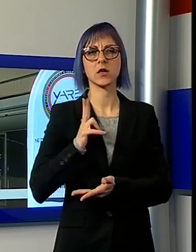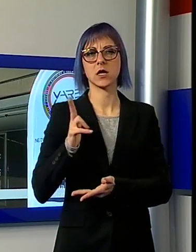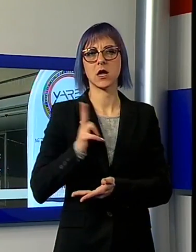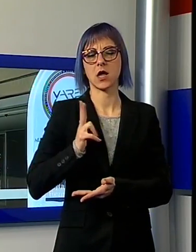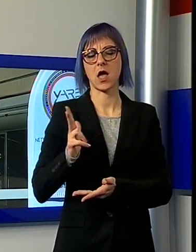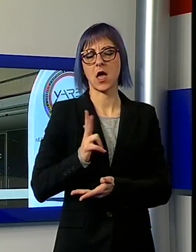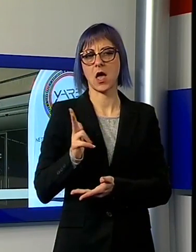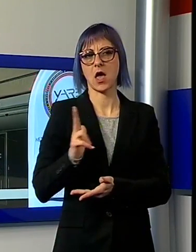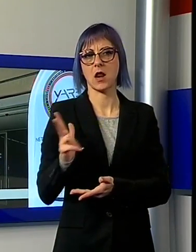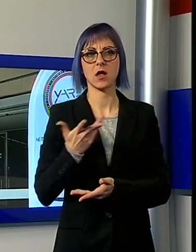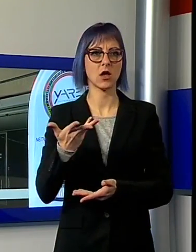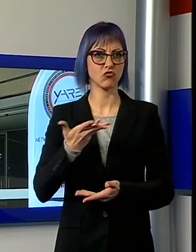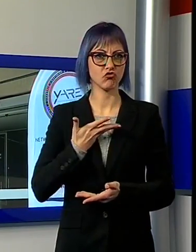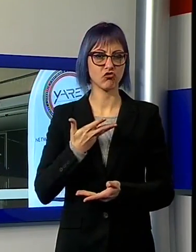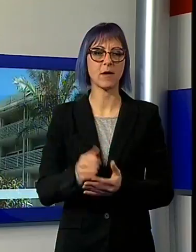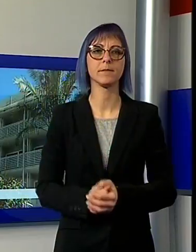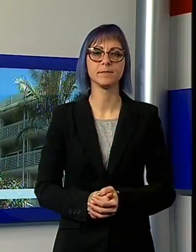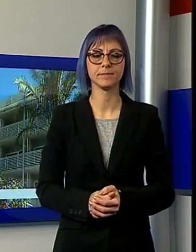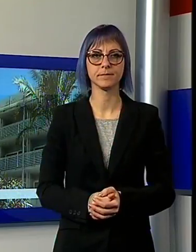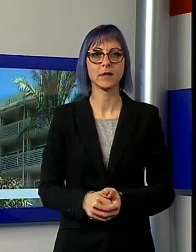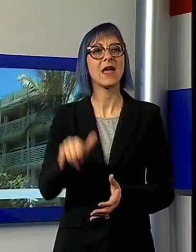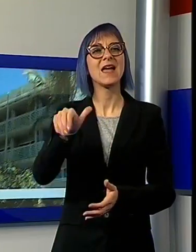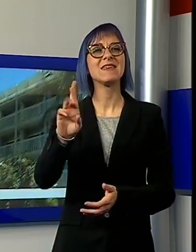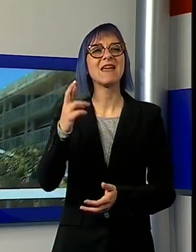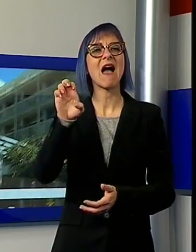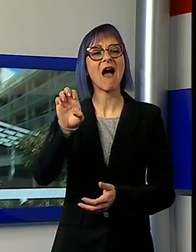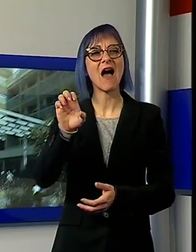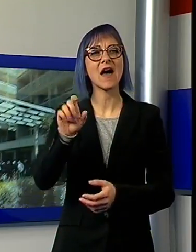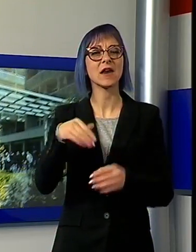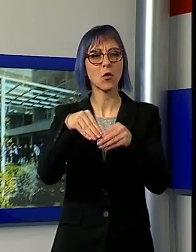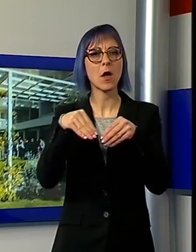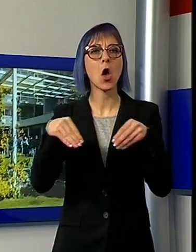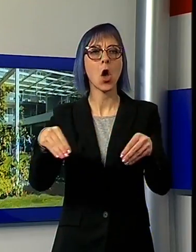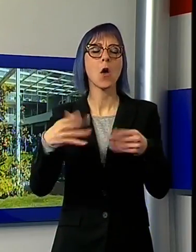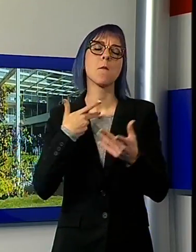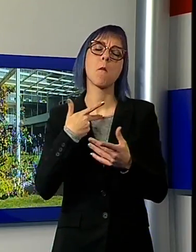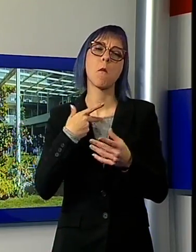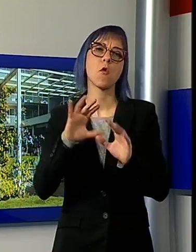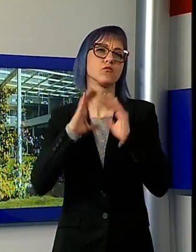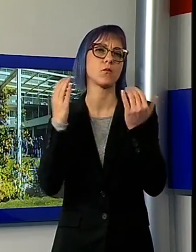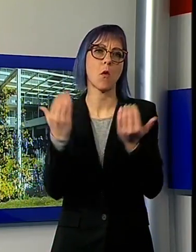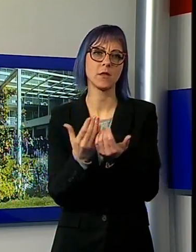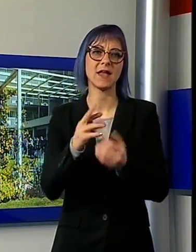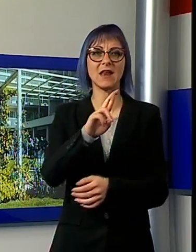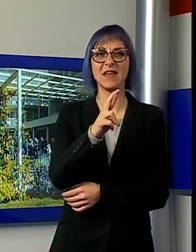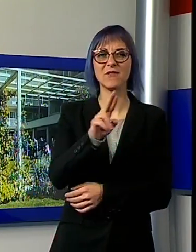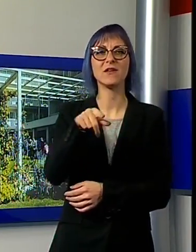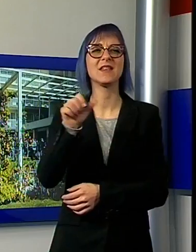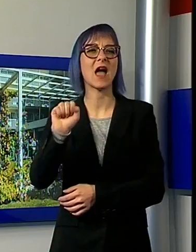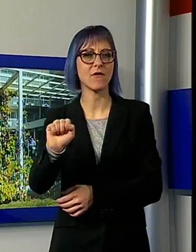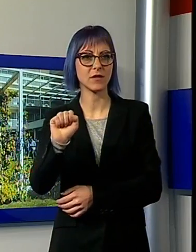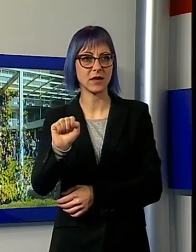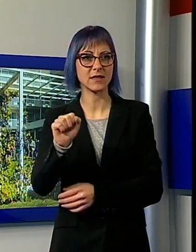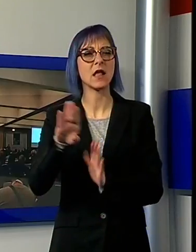la settima edizione di Iare, la fiera mondiale del refit dell'after sales, in programma in Versilia fino a sabato. Circa un